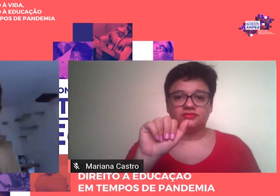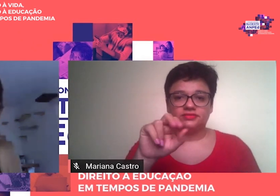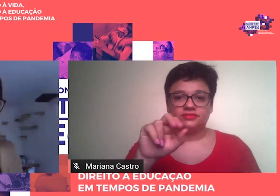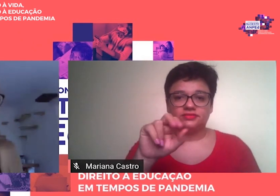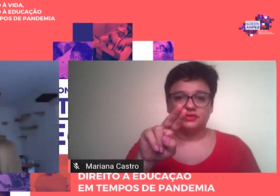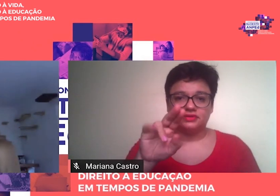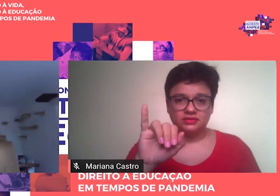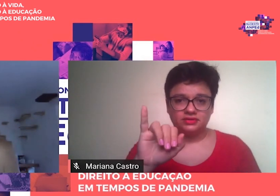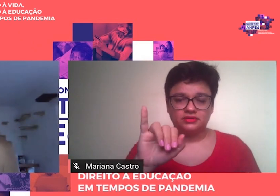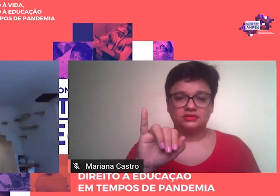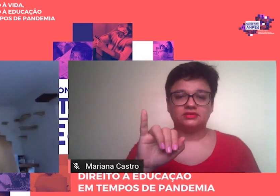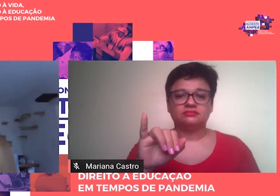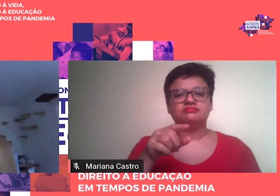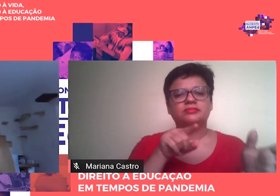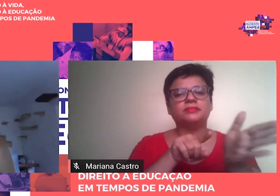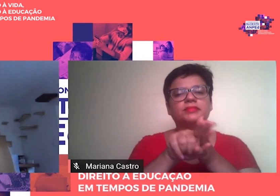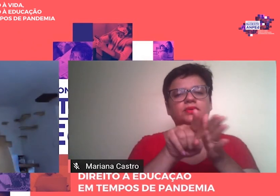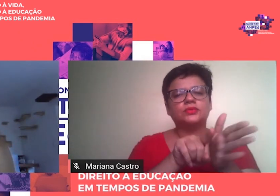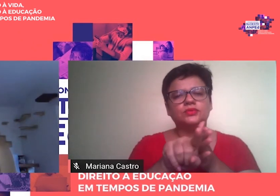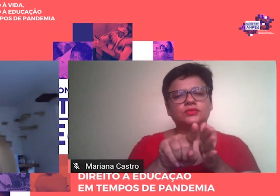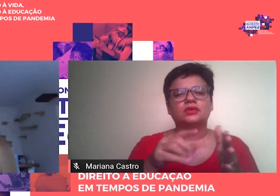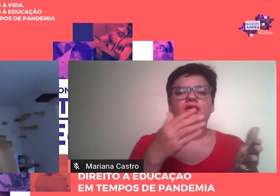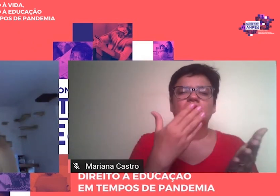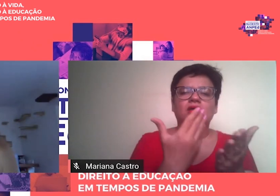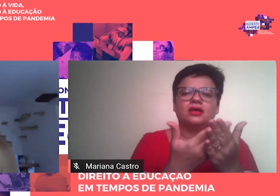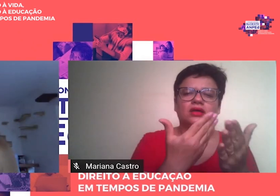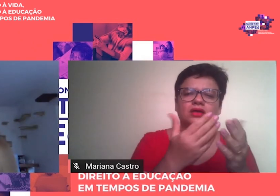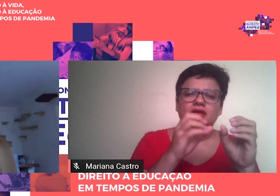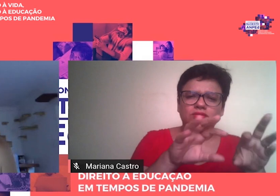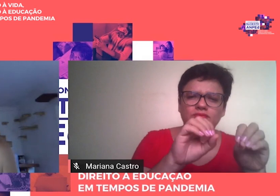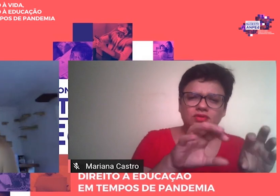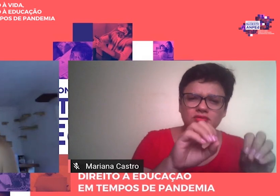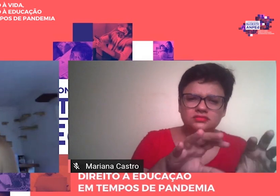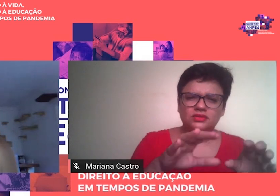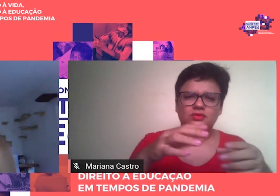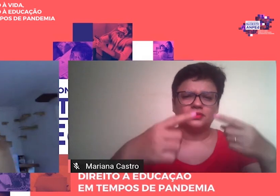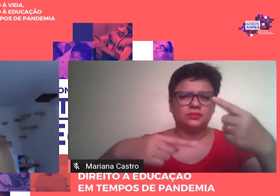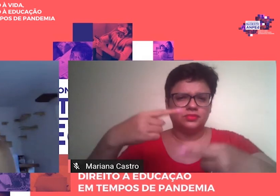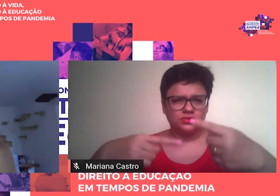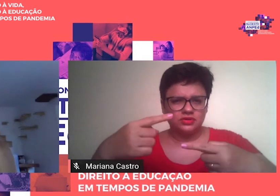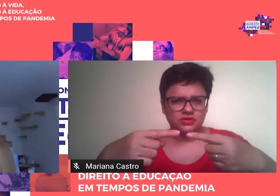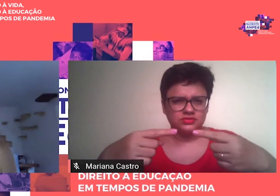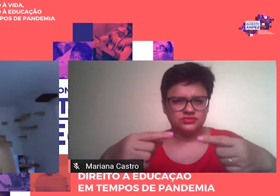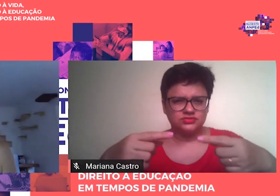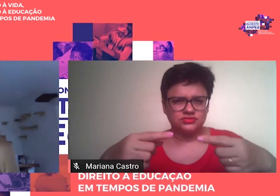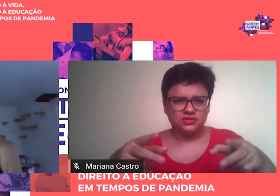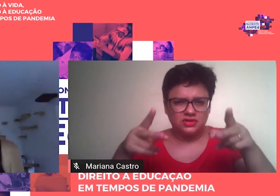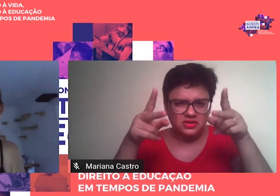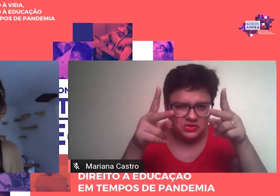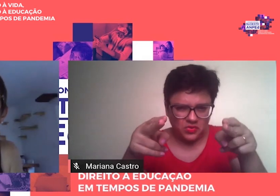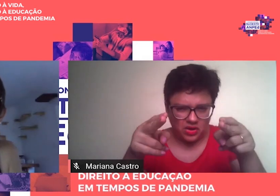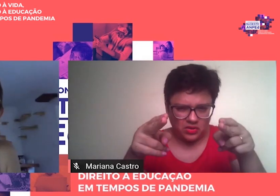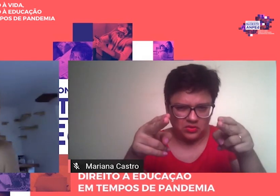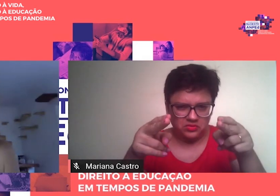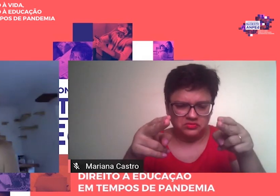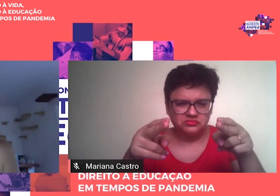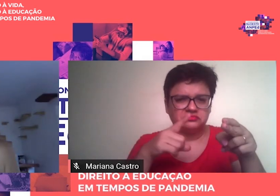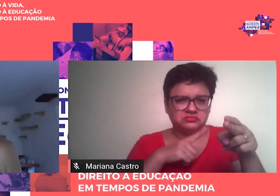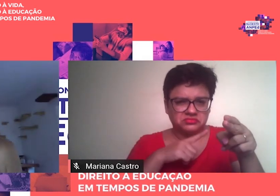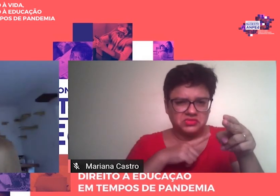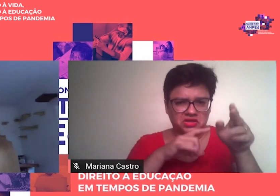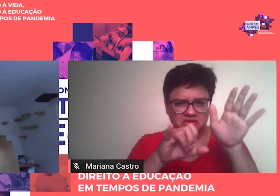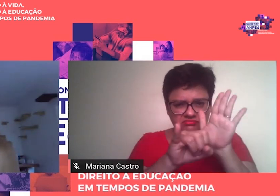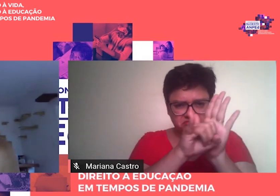indaga. Educação e política se equivalem, se identificam, se são diferentes